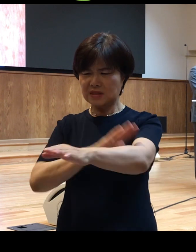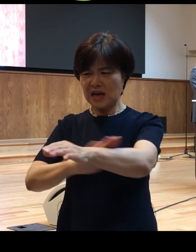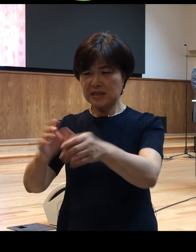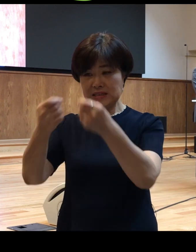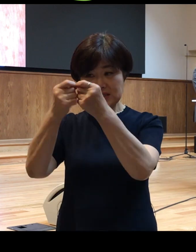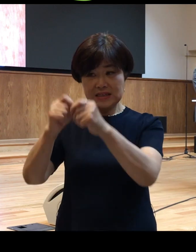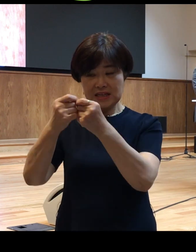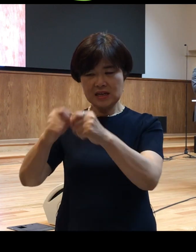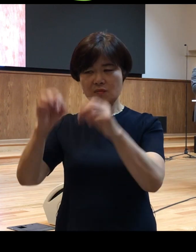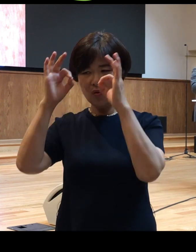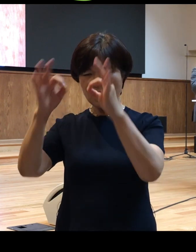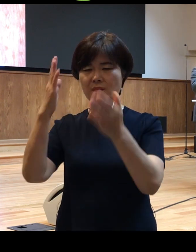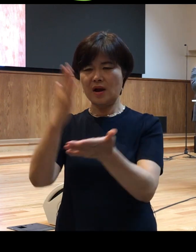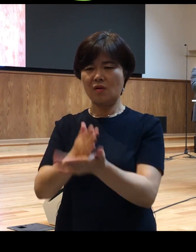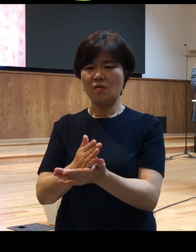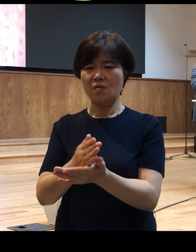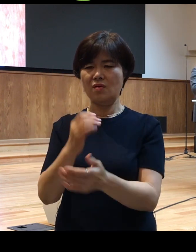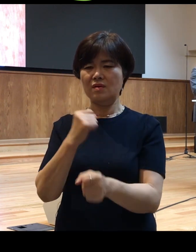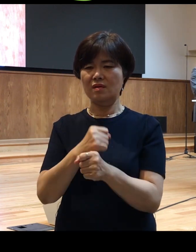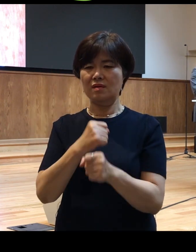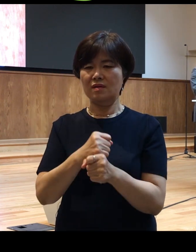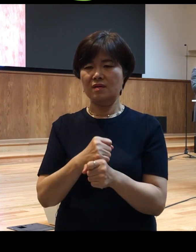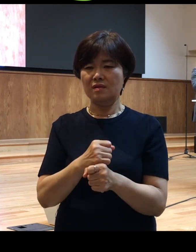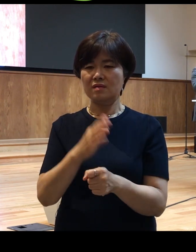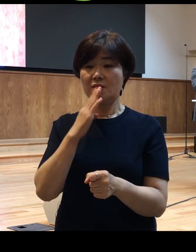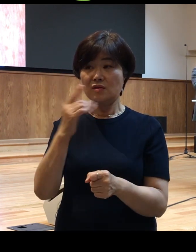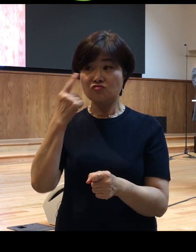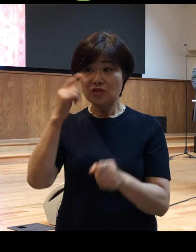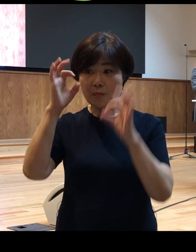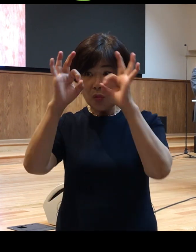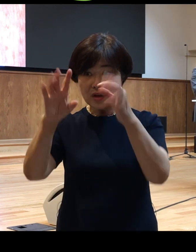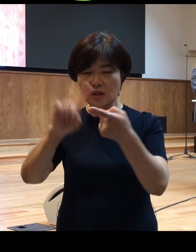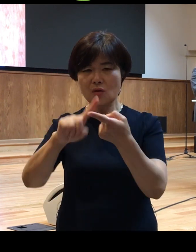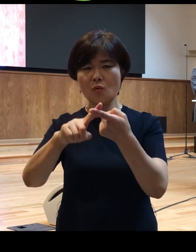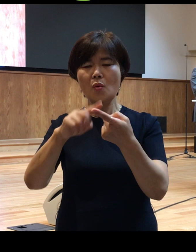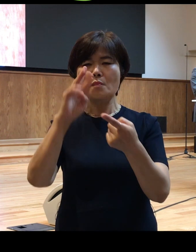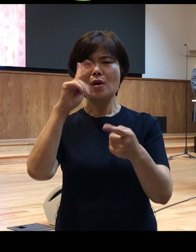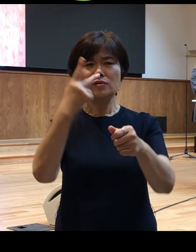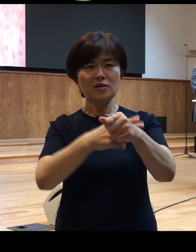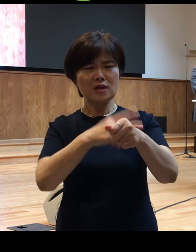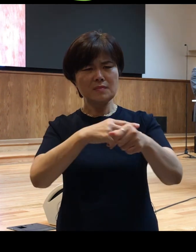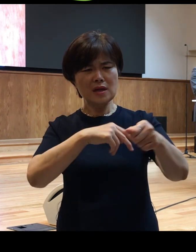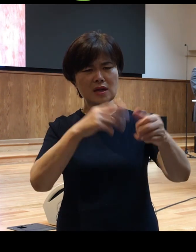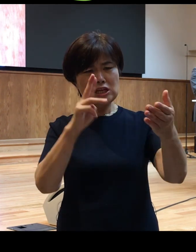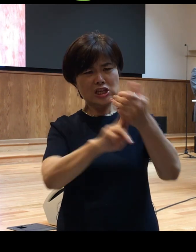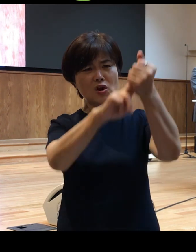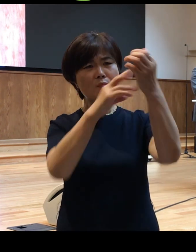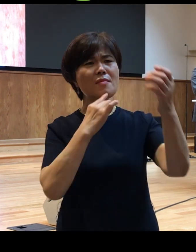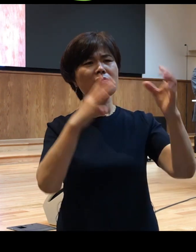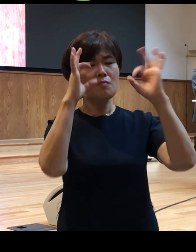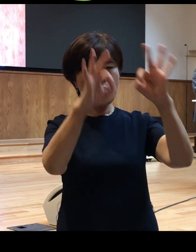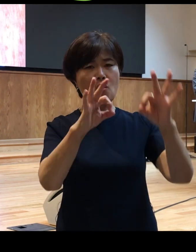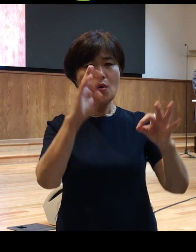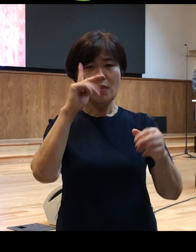바로 에이돈이라고 하는 단어입니다 눈에 보이는 것만 본 것입니다 그는 바울과 바나바를 주목했고